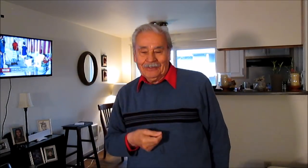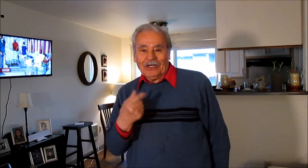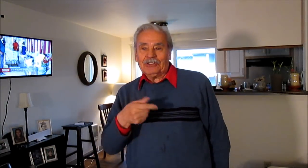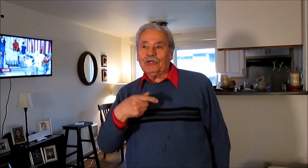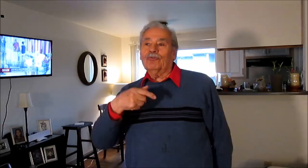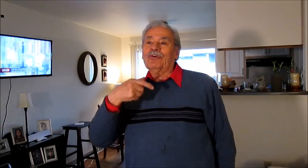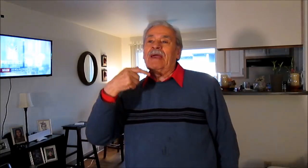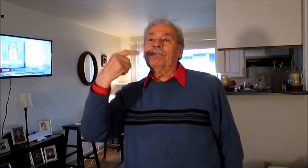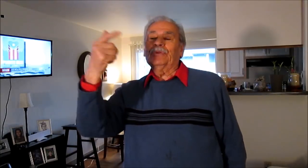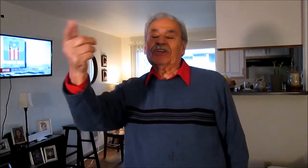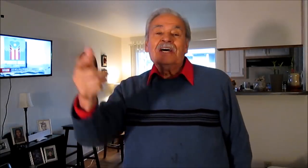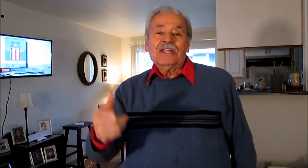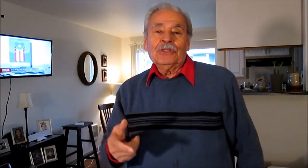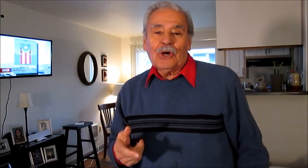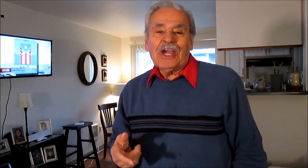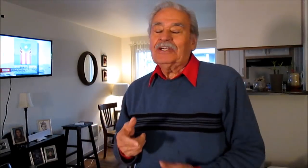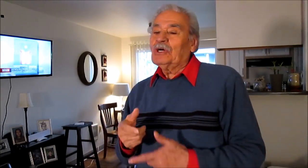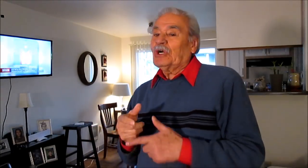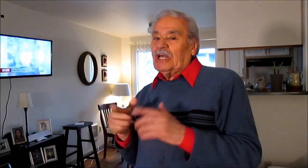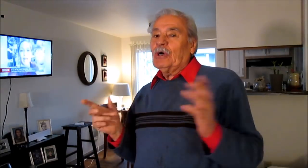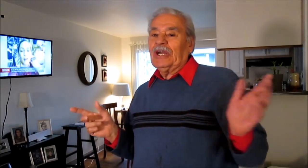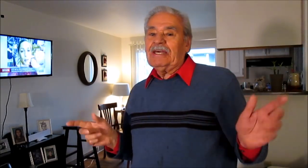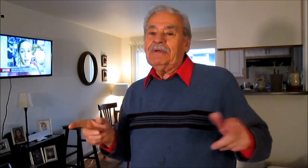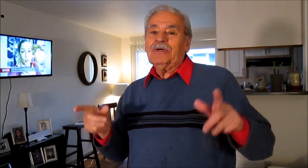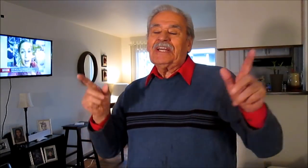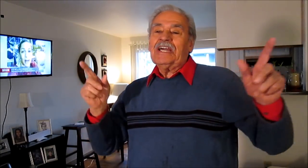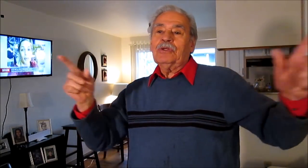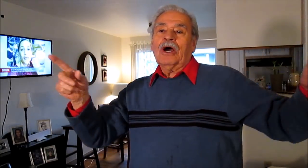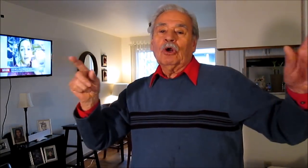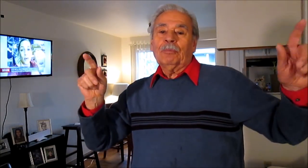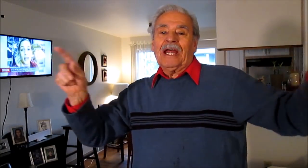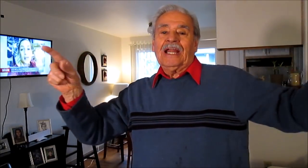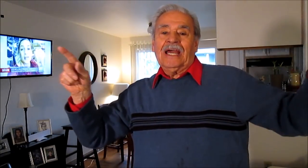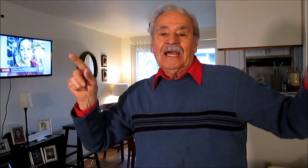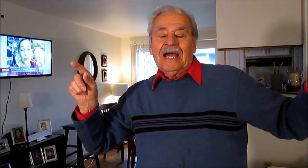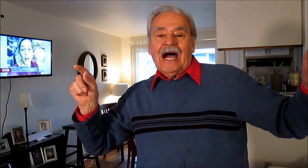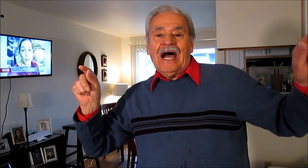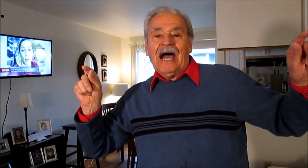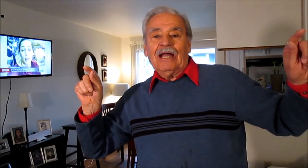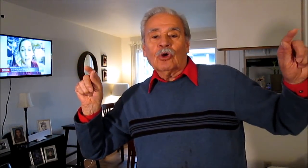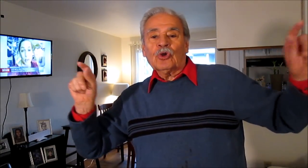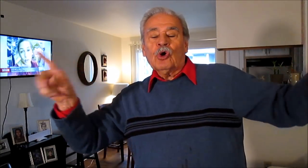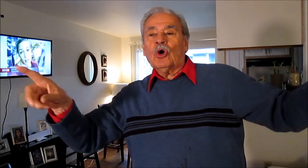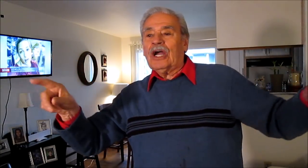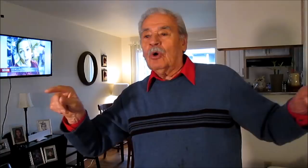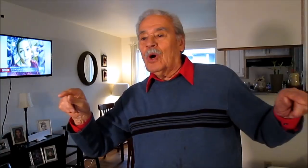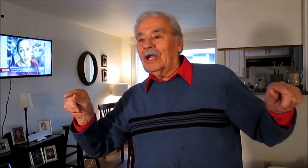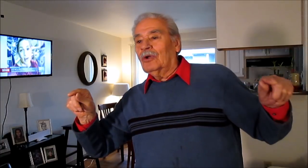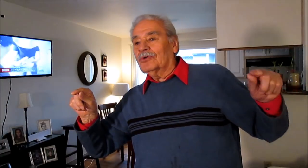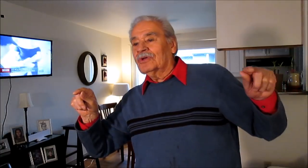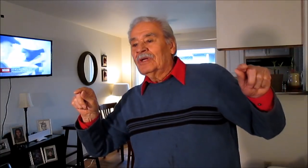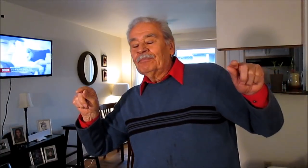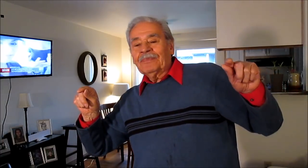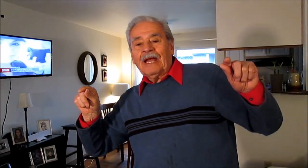no que yo lo fui a empute... No creo que debido haya ido a golpearle a los Roca o a los... al